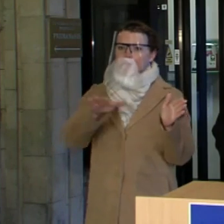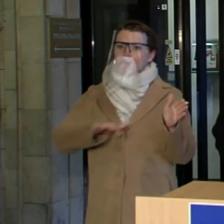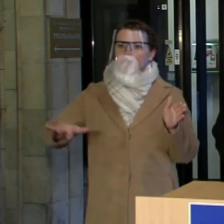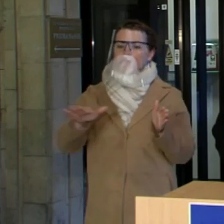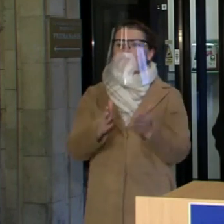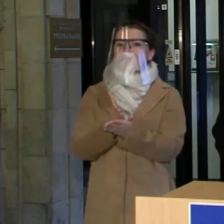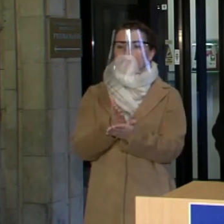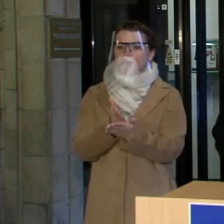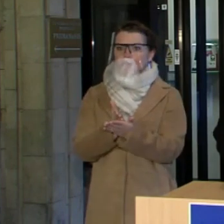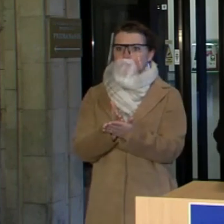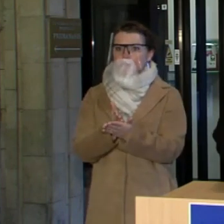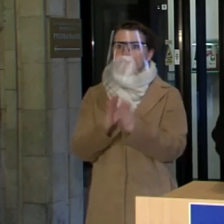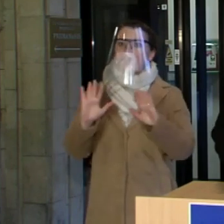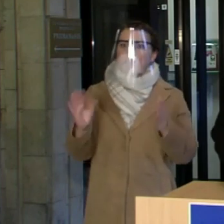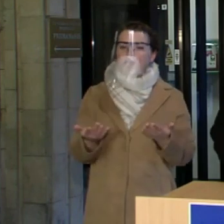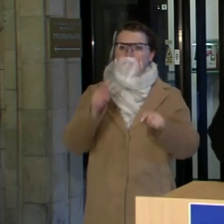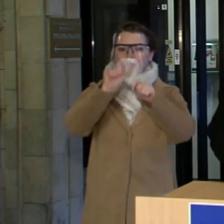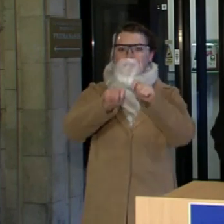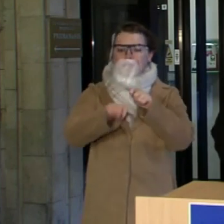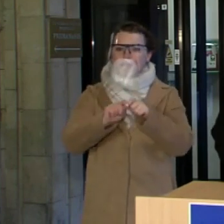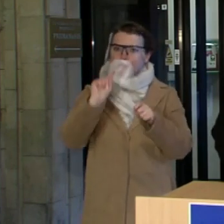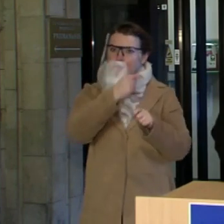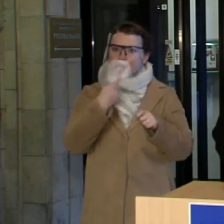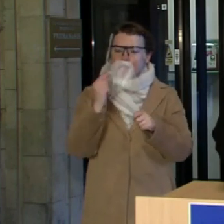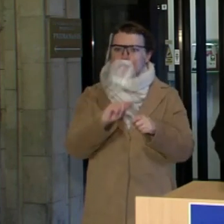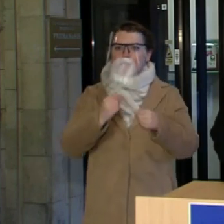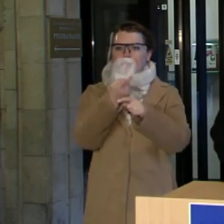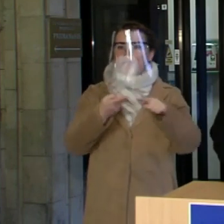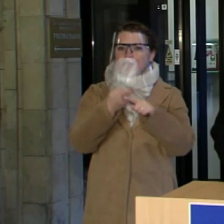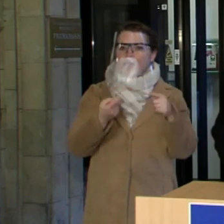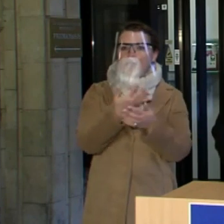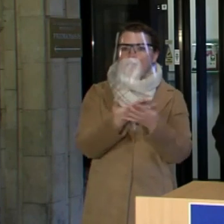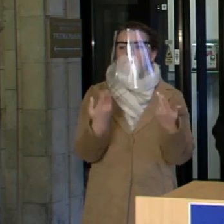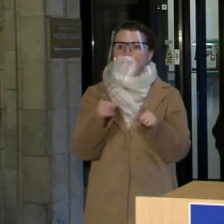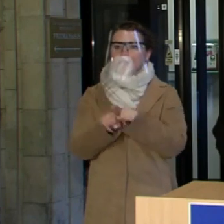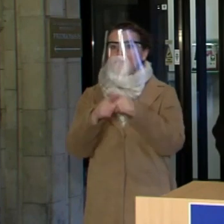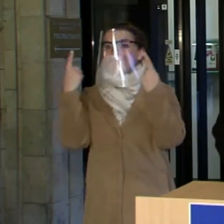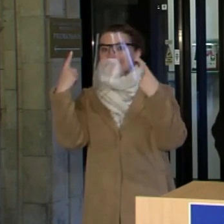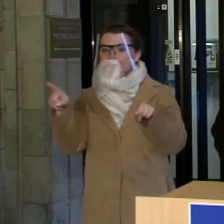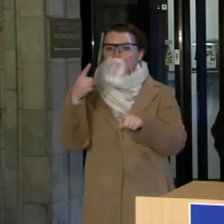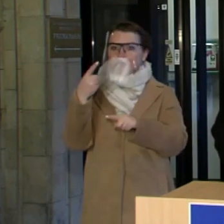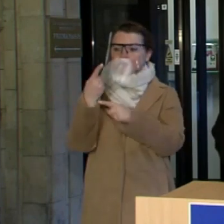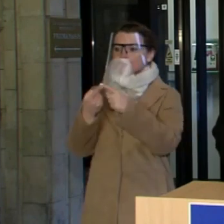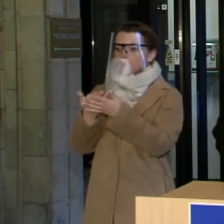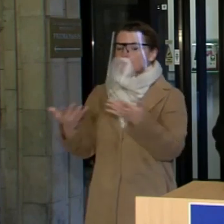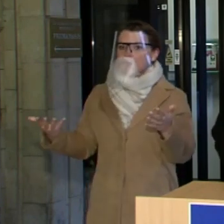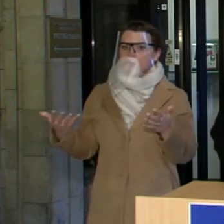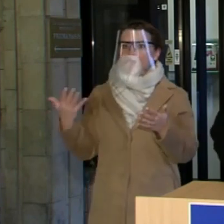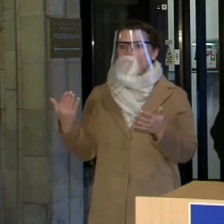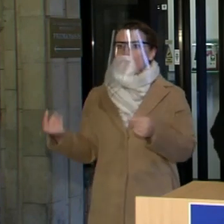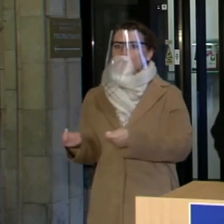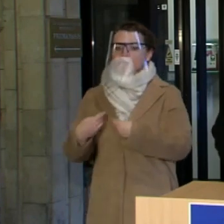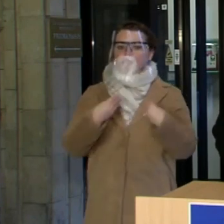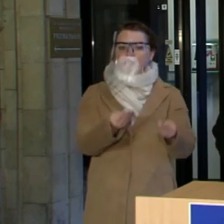Pirmiausia, tai yra testavimo priemonių ir kitų mediko apsaugos priemonių atveikimas į